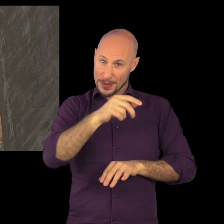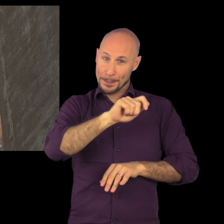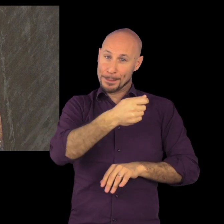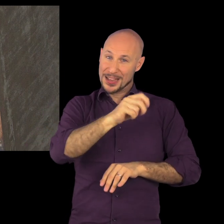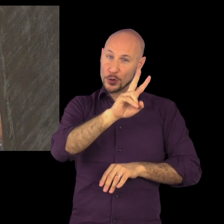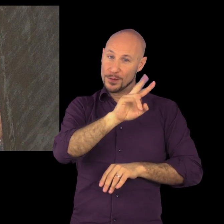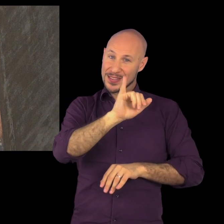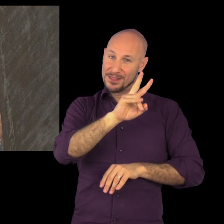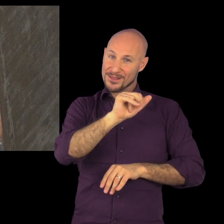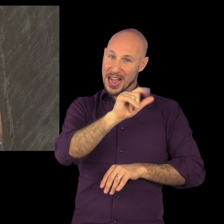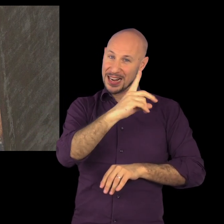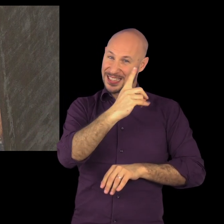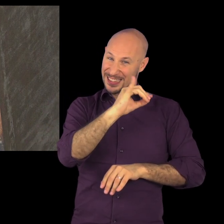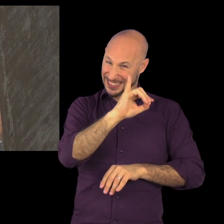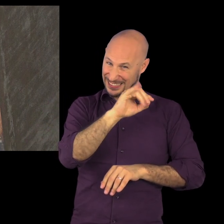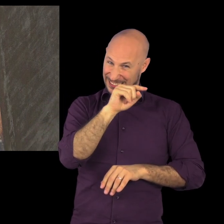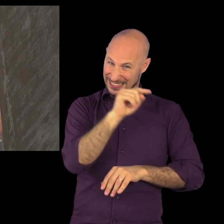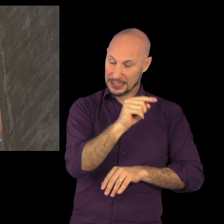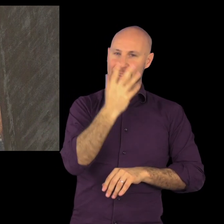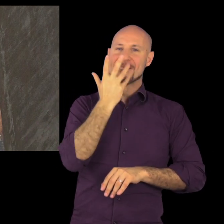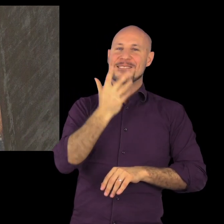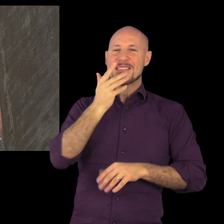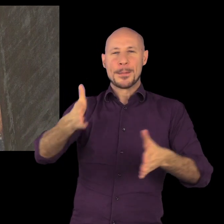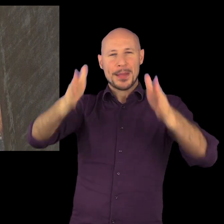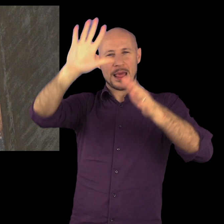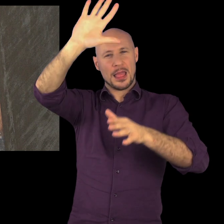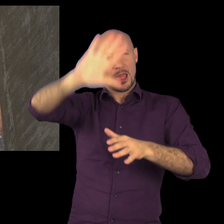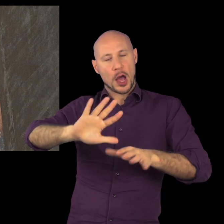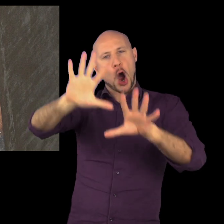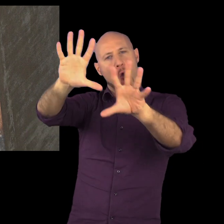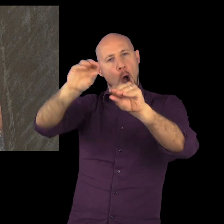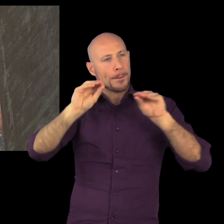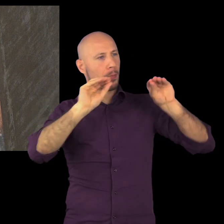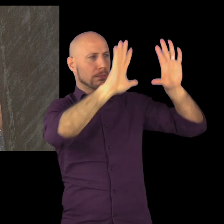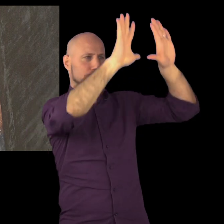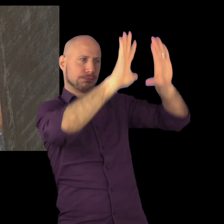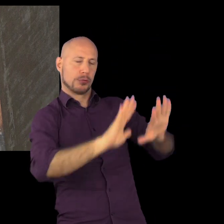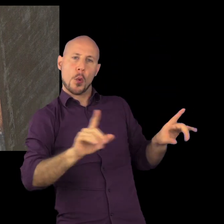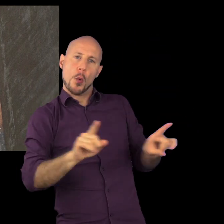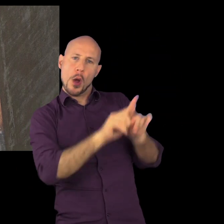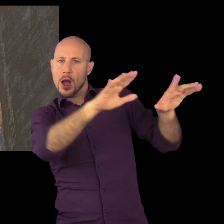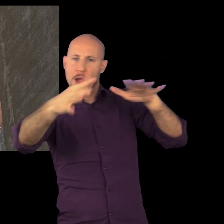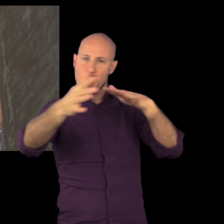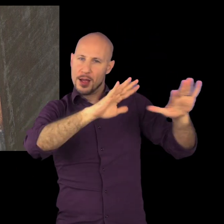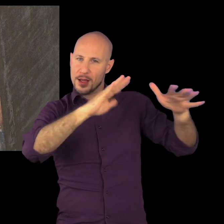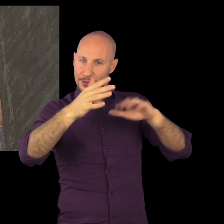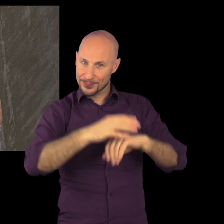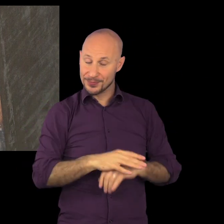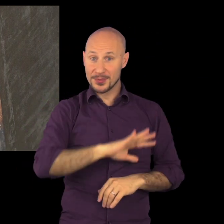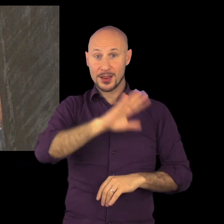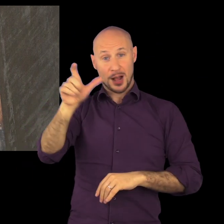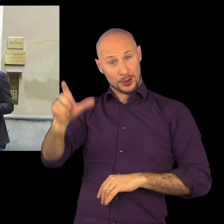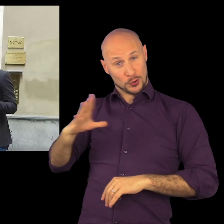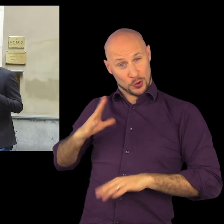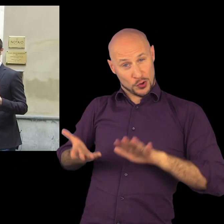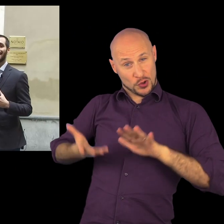palazzi. Infatti nel 1571 Pietro Vivaldi, un nobile genovese, richiese che la facciata del